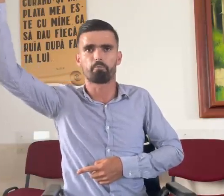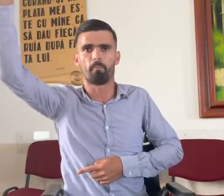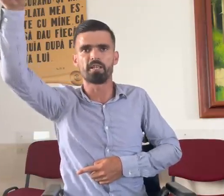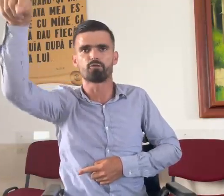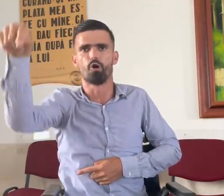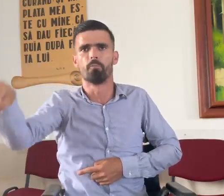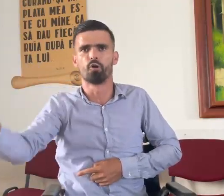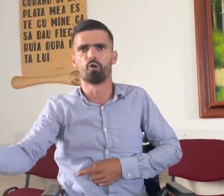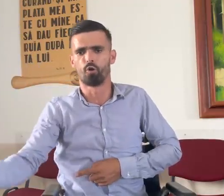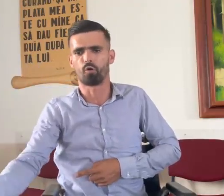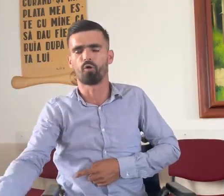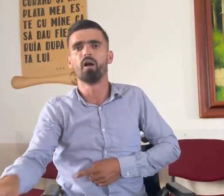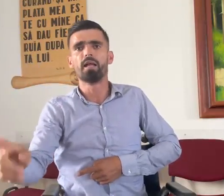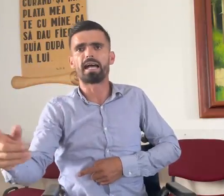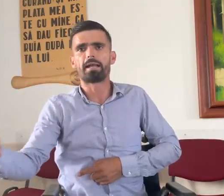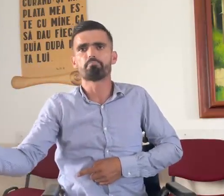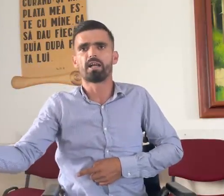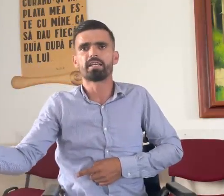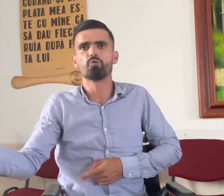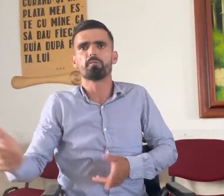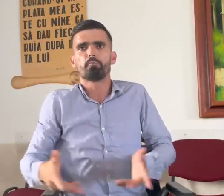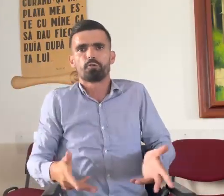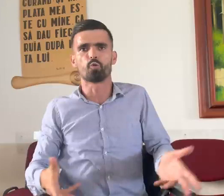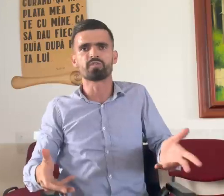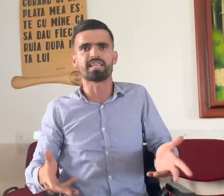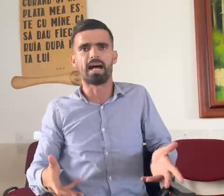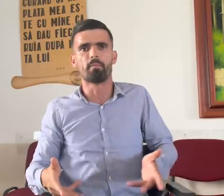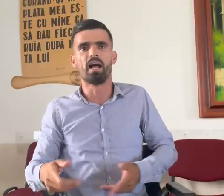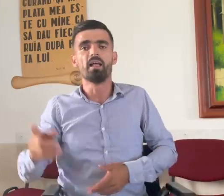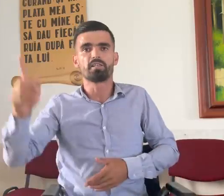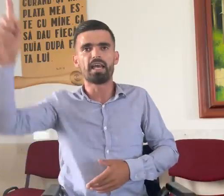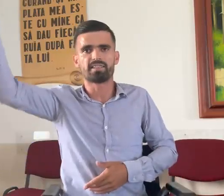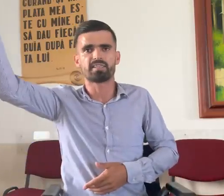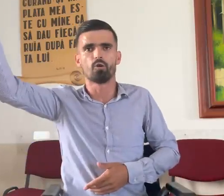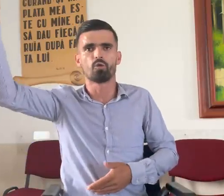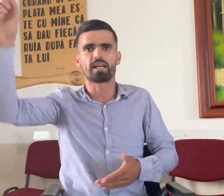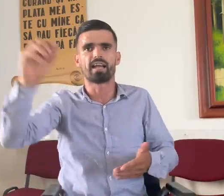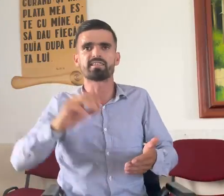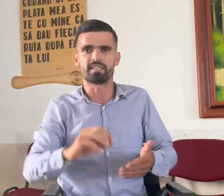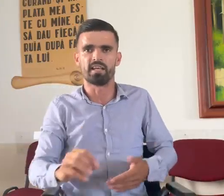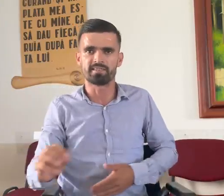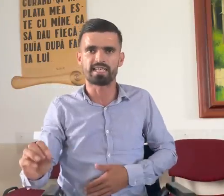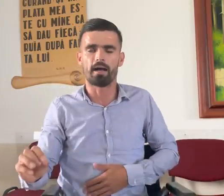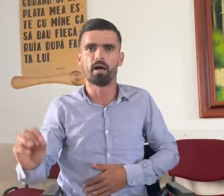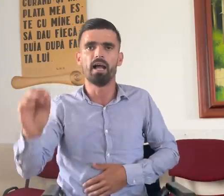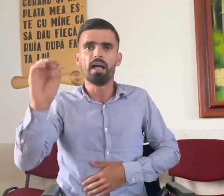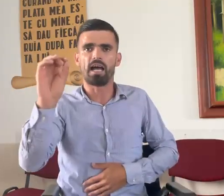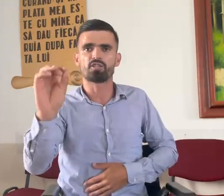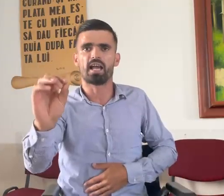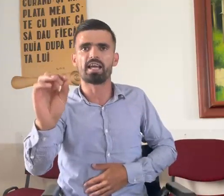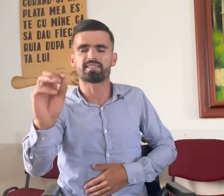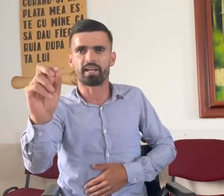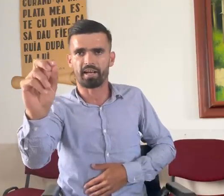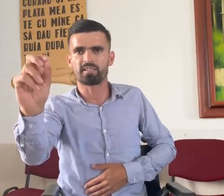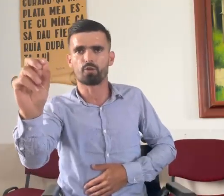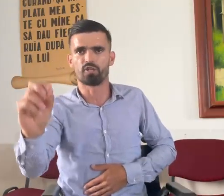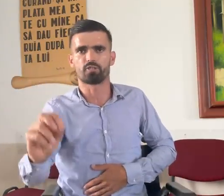îi promisi Domnului un lucru, care poate nu îl pui tu în seamă, este unul care îl ține în seamă, acela este Hristos,